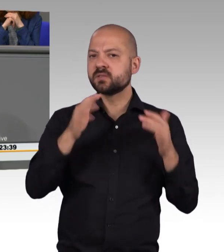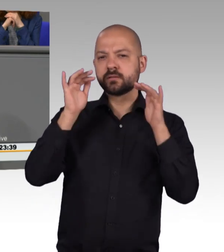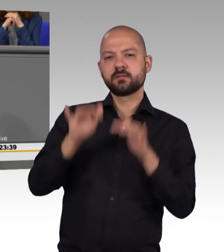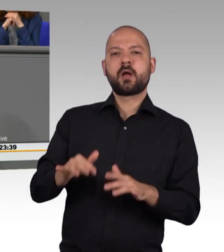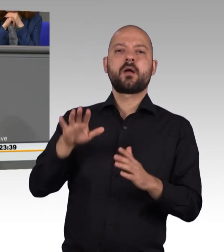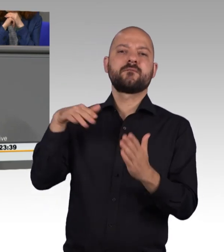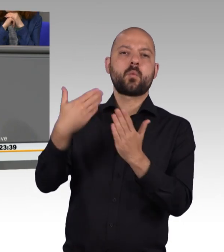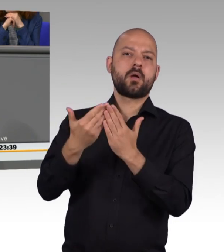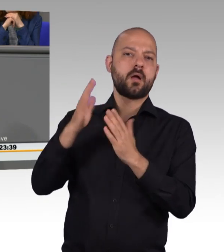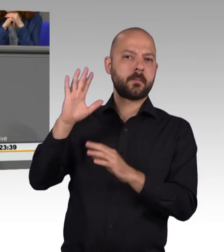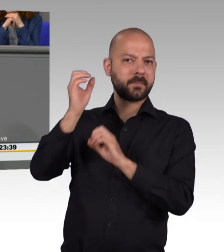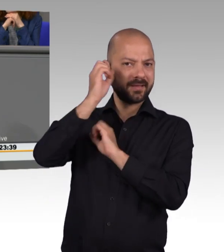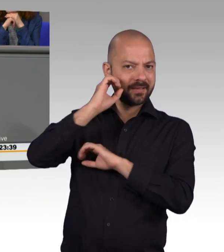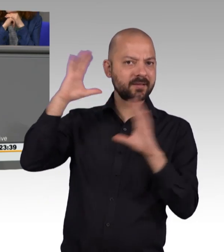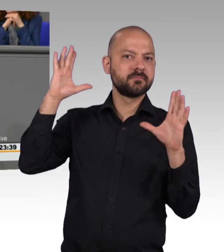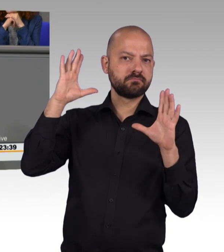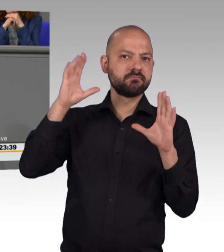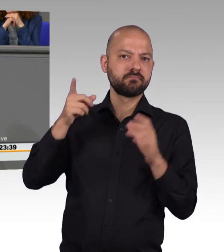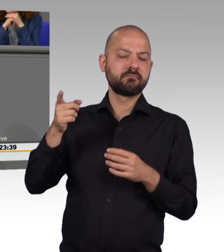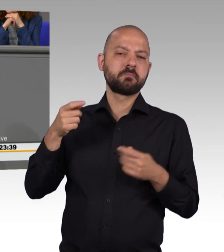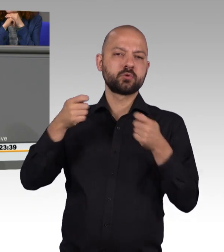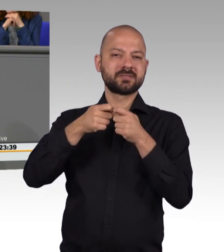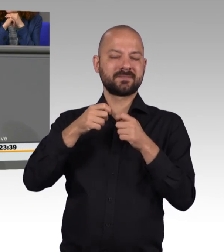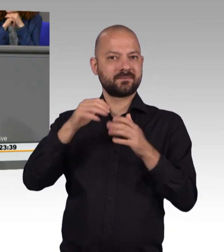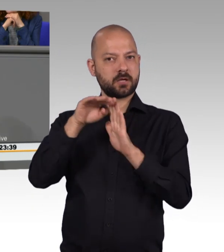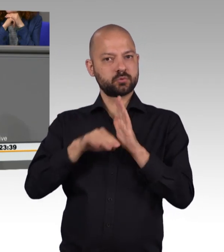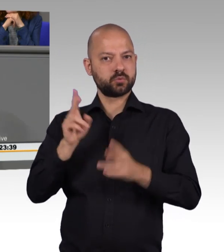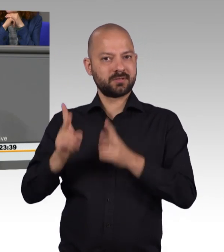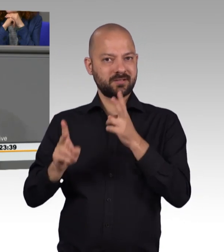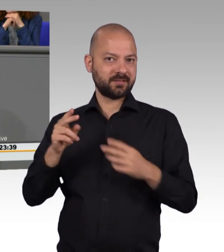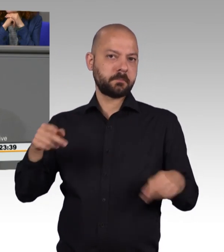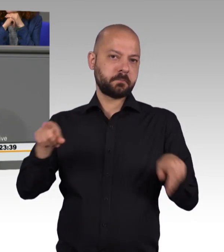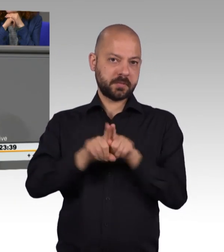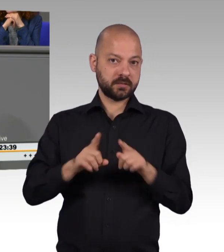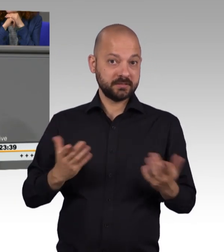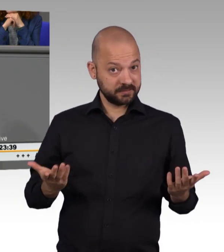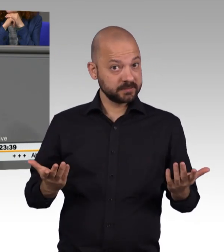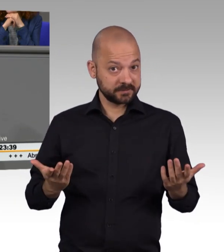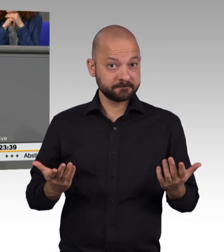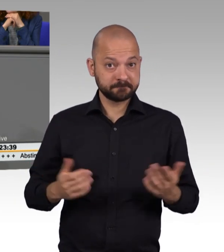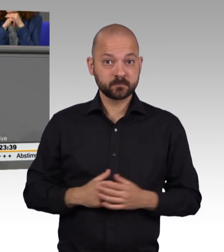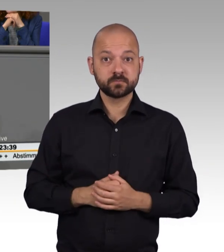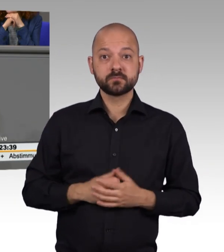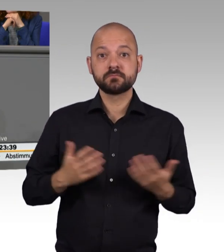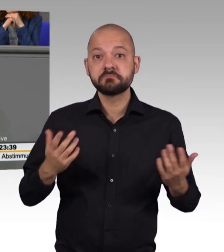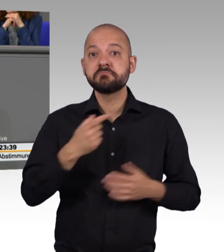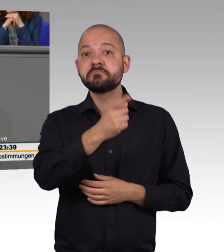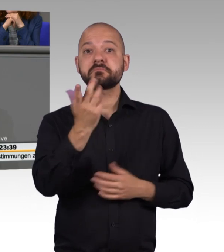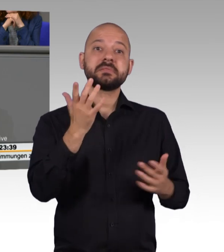Vorgaben des Bundesverfassungsgerichts entspricht. Jeder, der dies nun auch kritisiert, muss sich aber auch mit dem Vorwurf